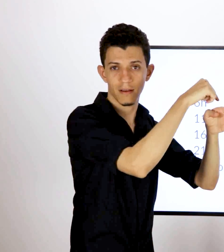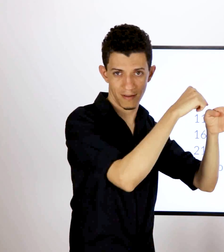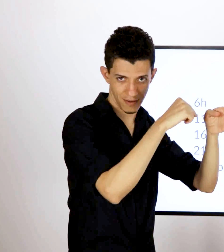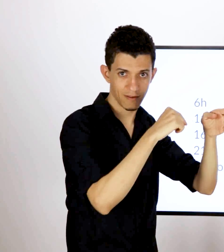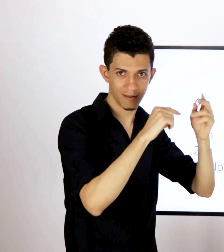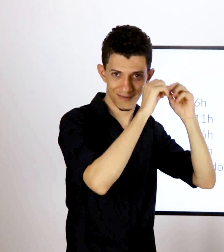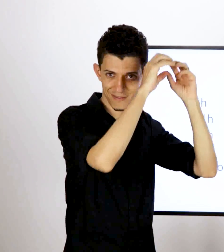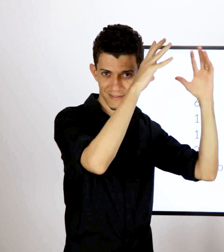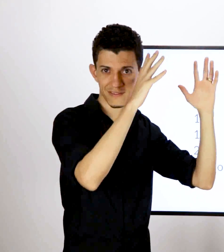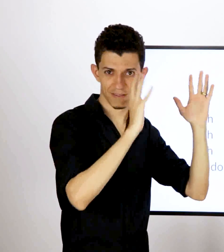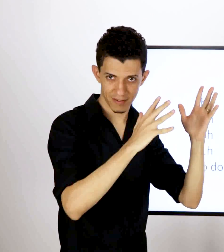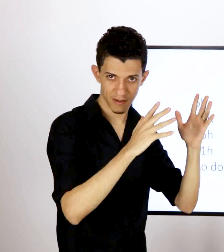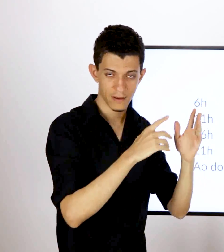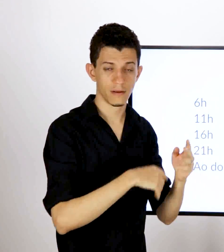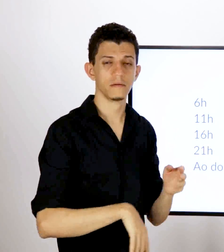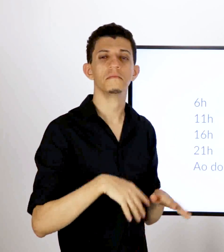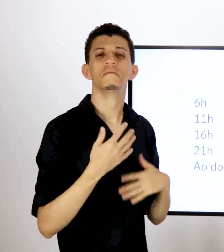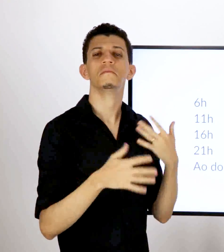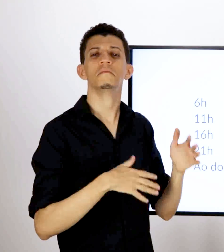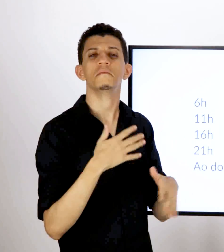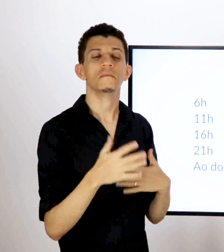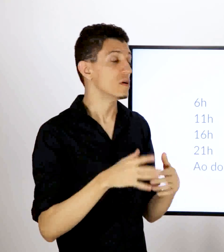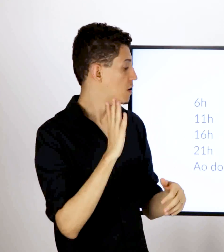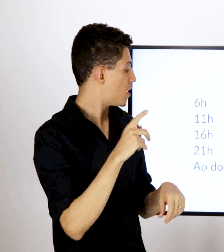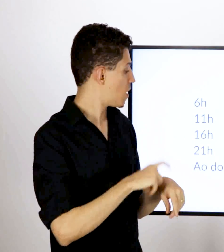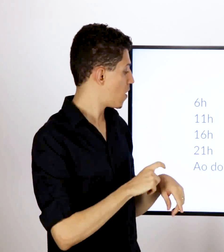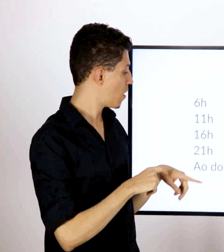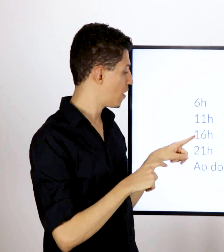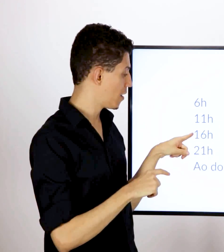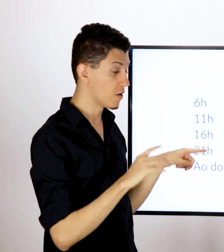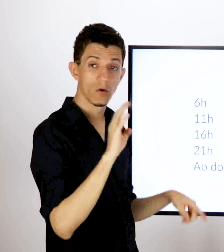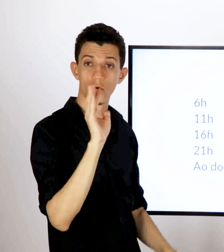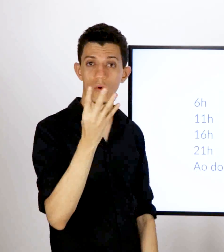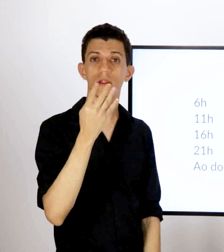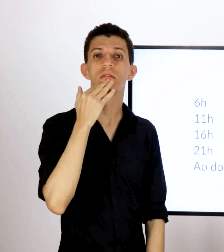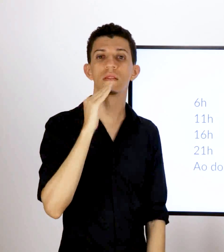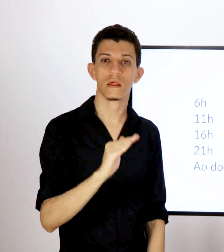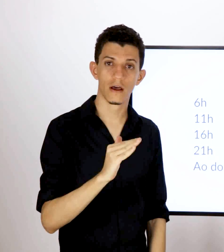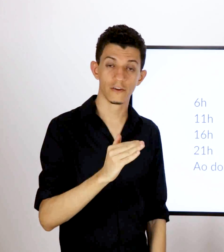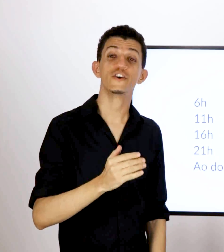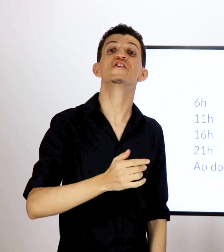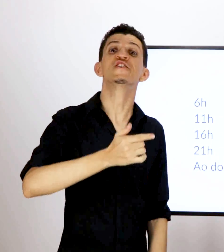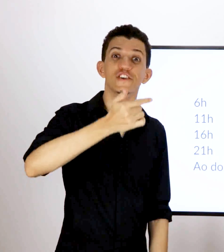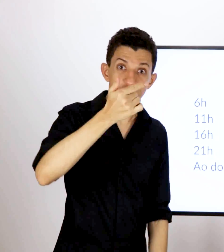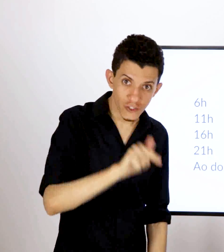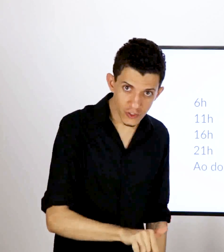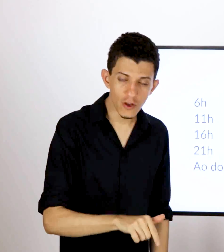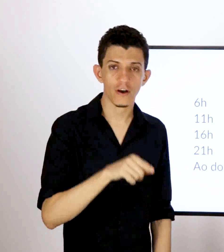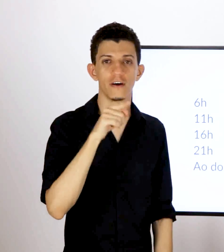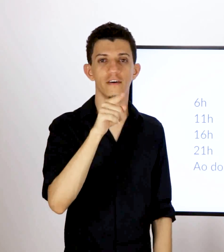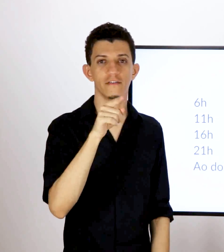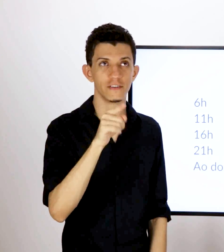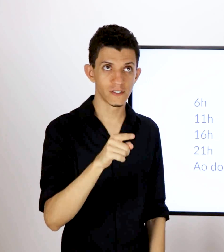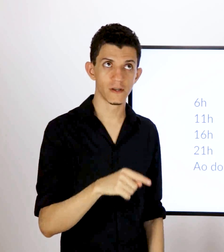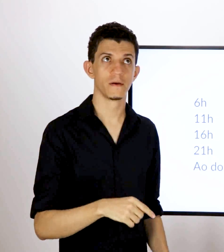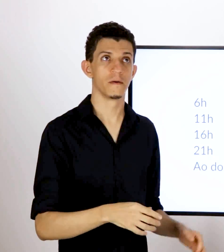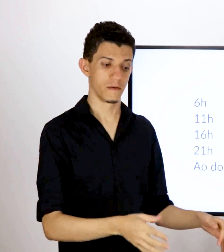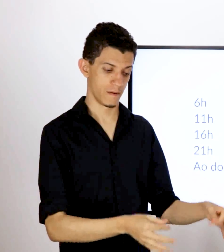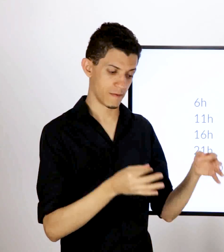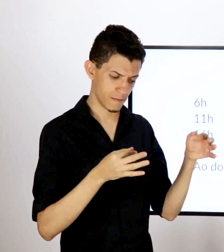cenas e, assim, você vai praticando mais a libras. Às quatro da tarde, novamente, você vai fazer esse mesmo